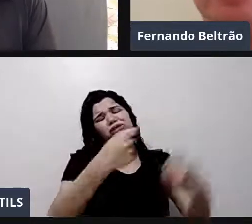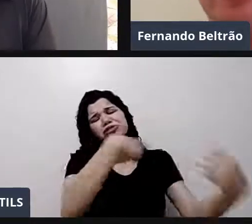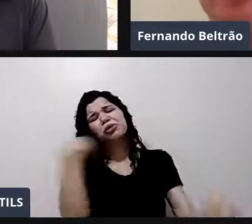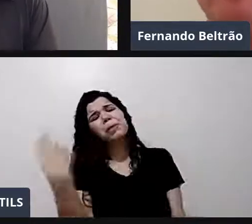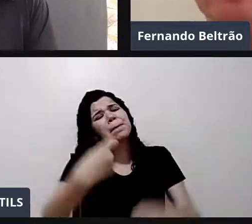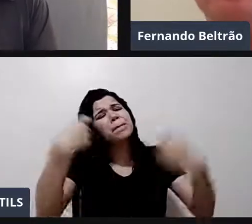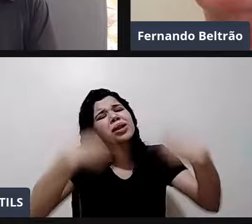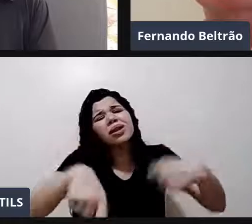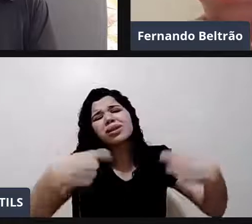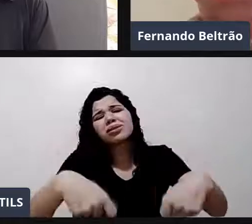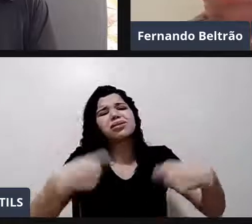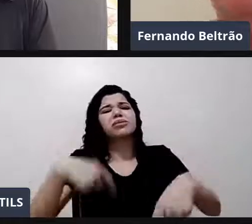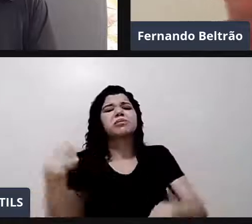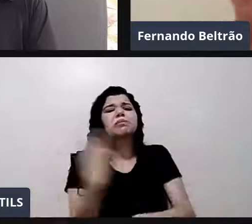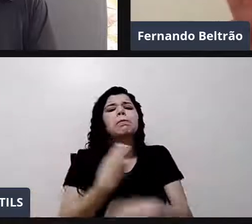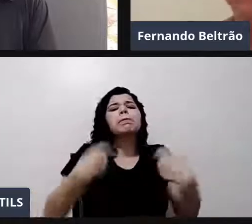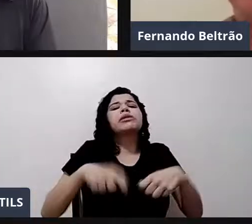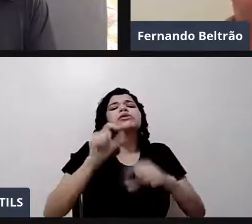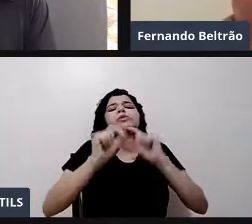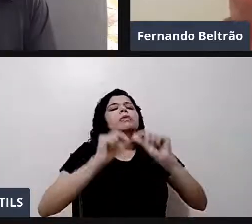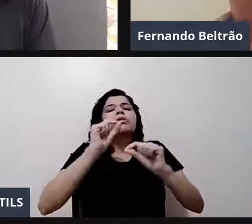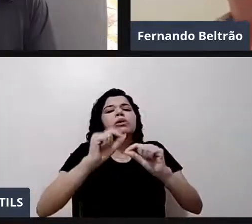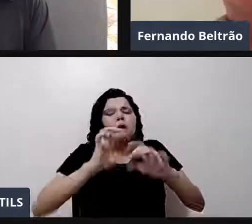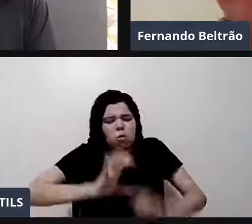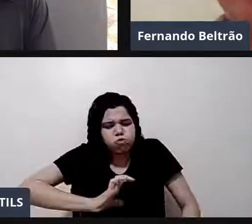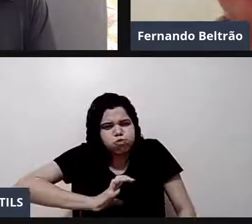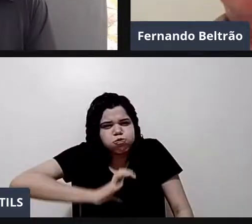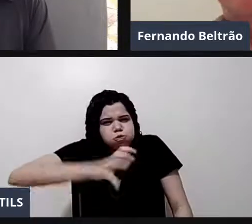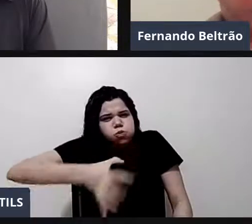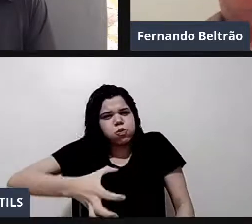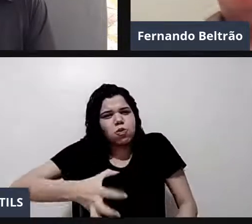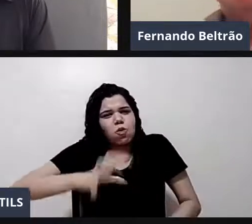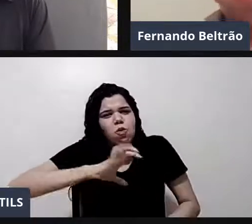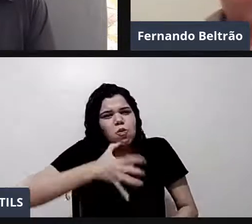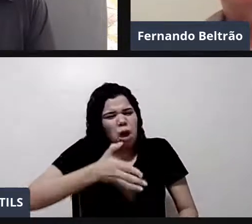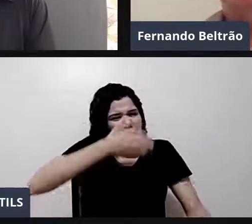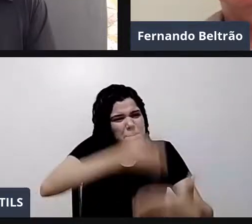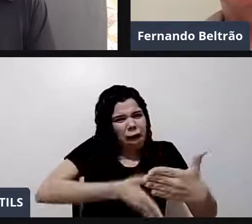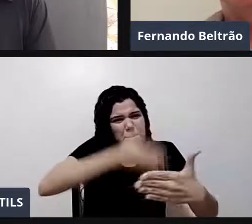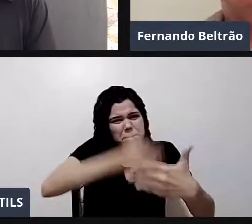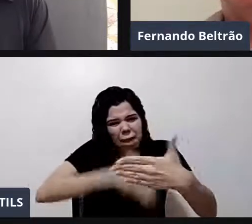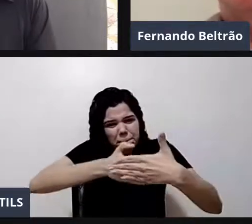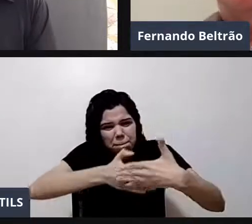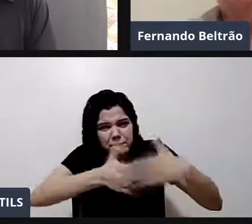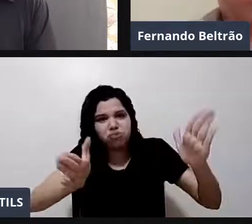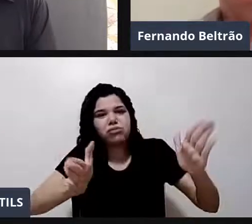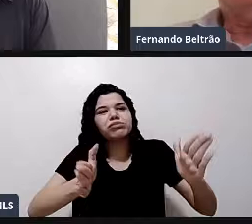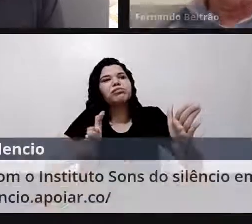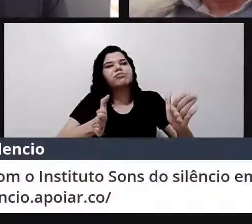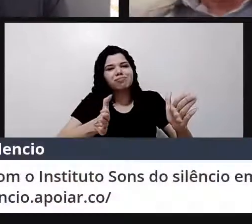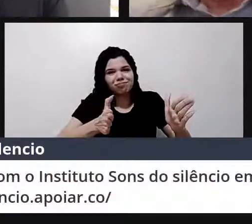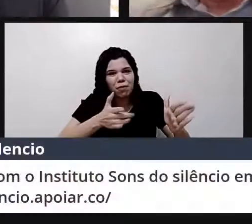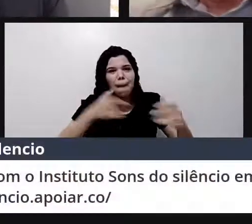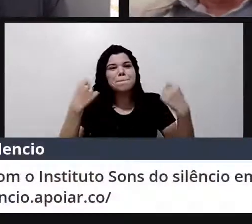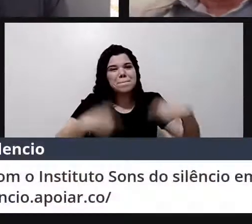Acho que a gente precisa de coragem. De romper com aquilo que já existe. A gente precisa criar